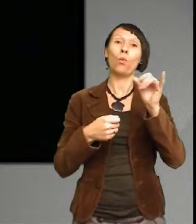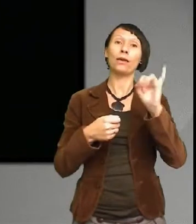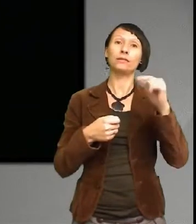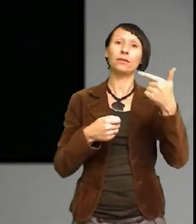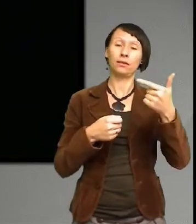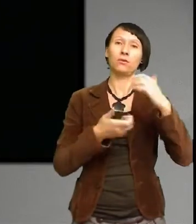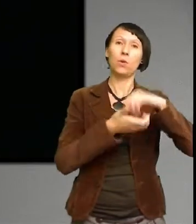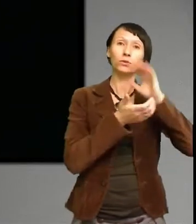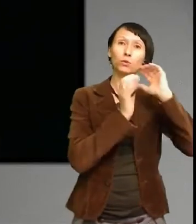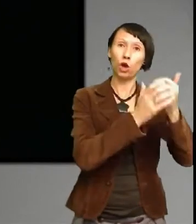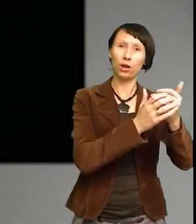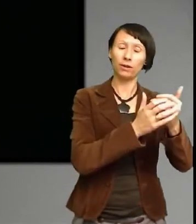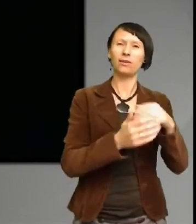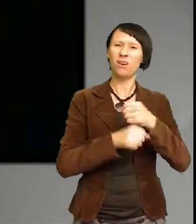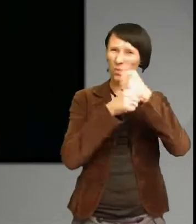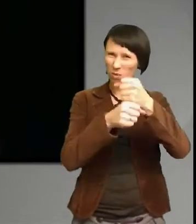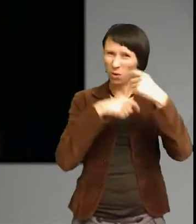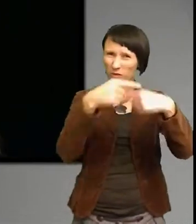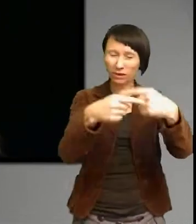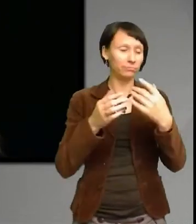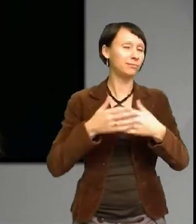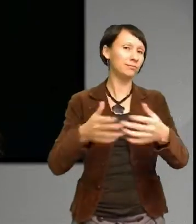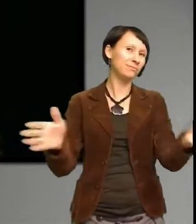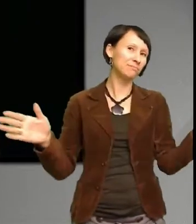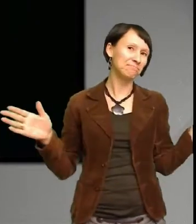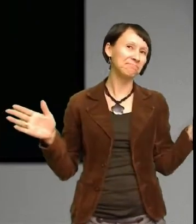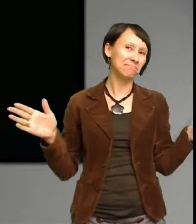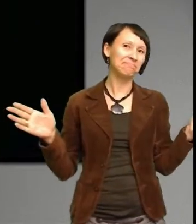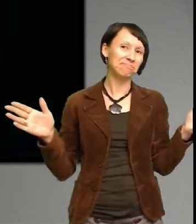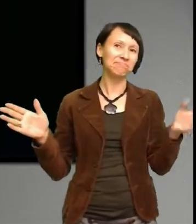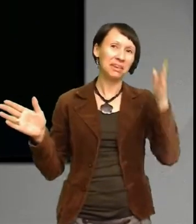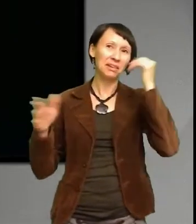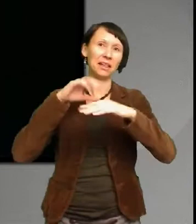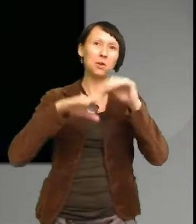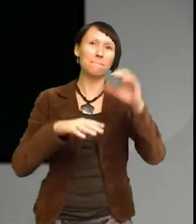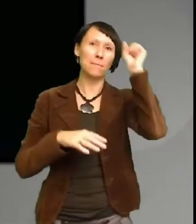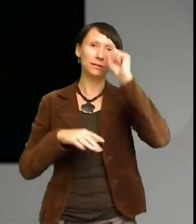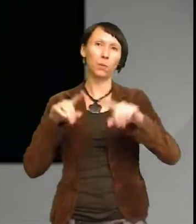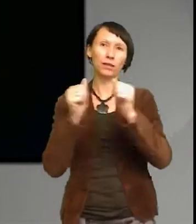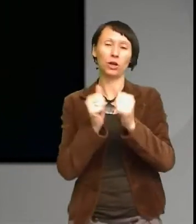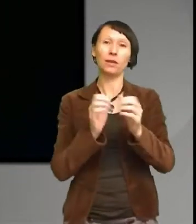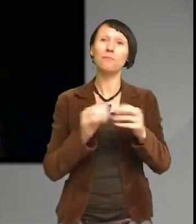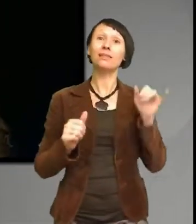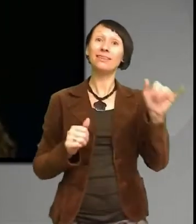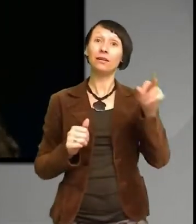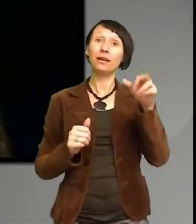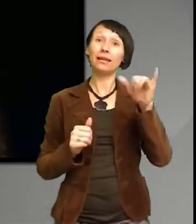Hållbar utveckling det kan handla om oändligt många olika frågor men i Rio 92 då kom man med ränts om 20